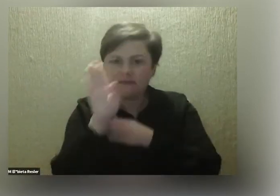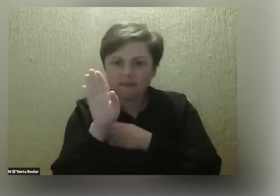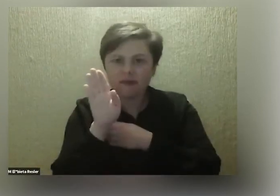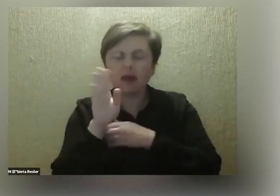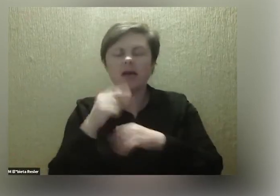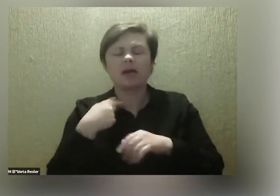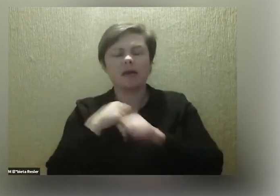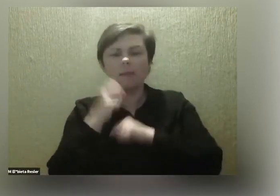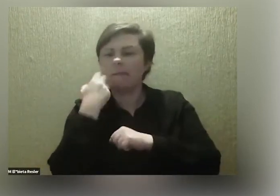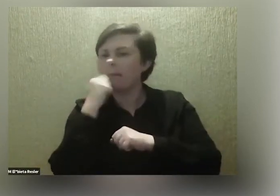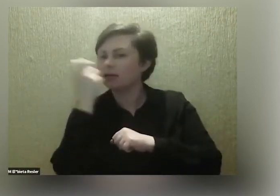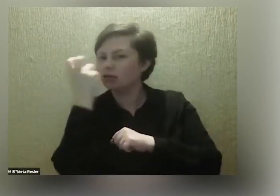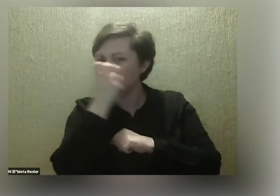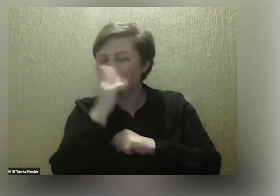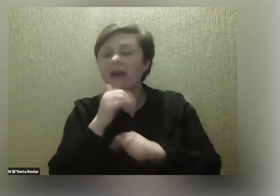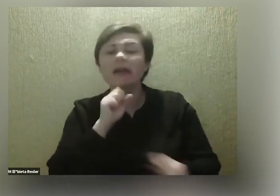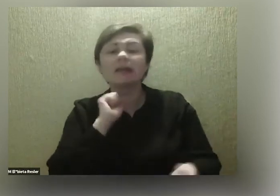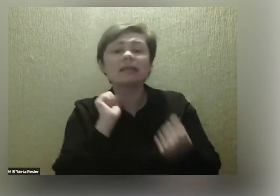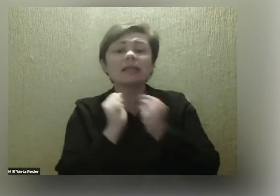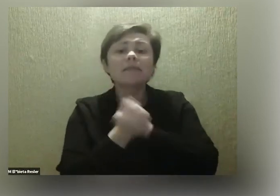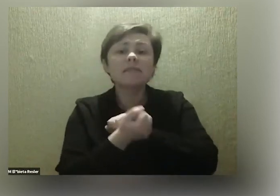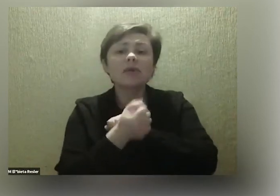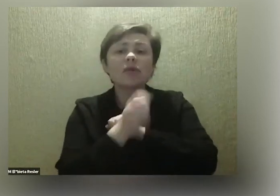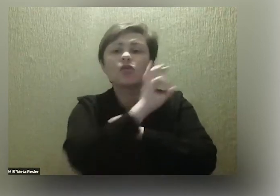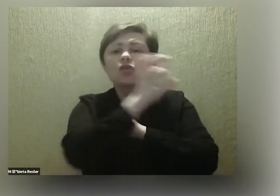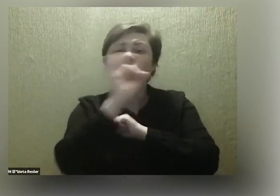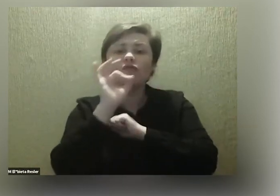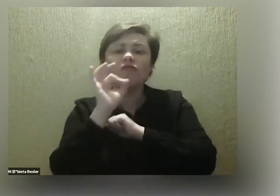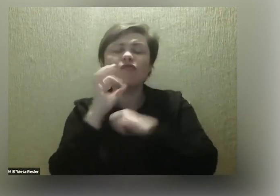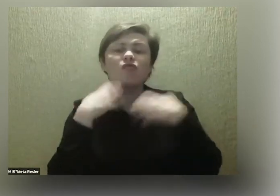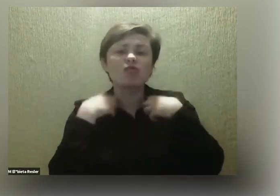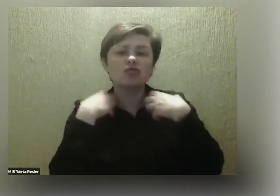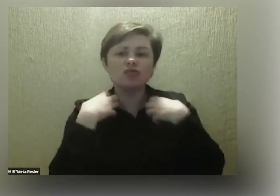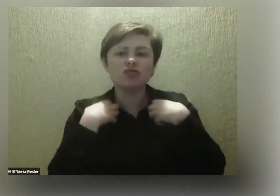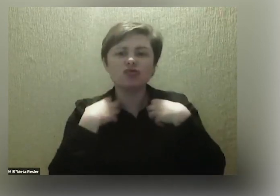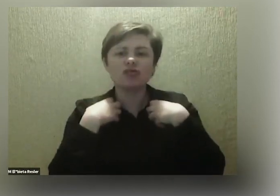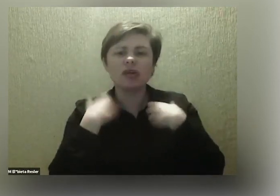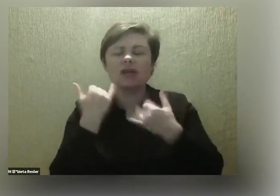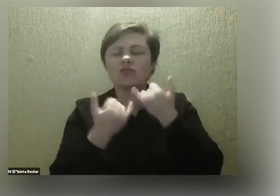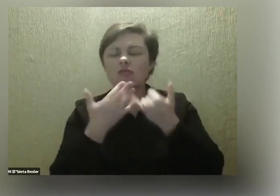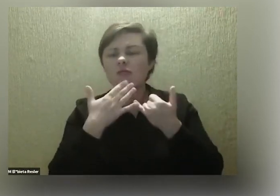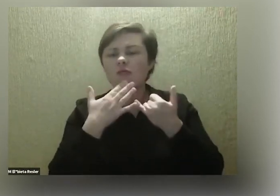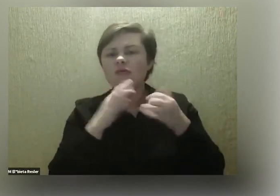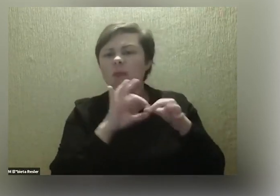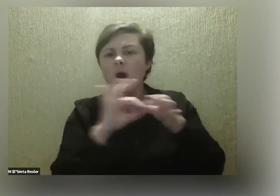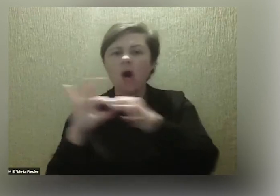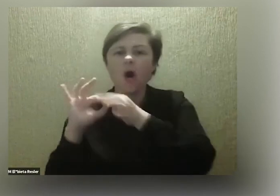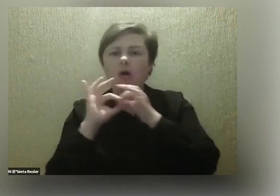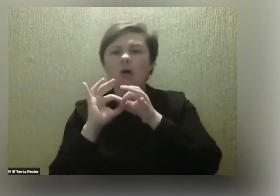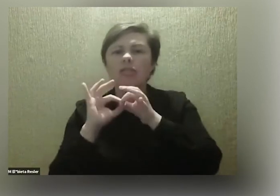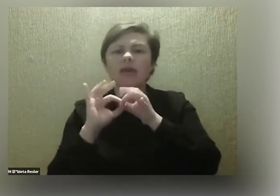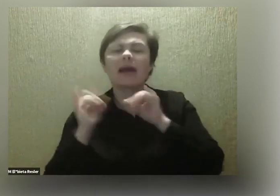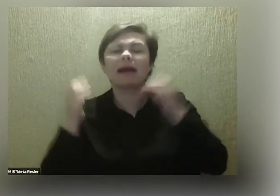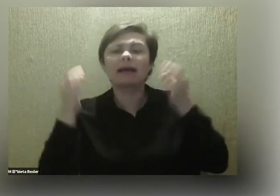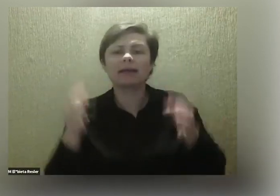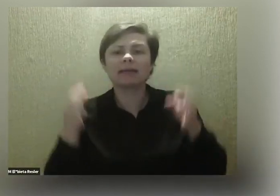ciekawa, jak zmieniło się Wasze funkcjonowanie w kontekście tego, jak teraz